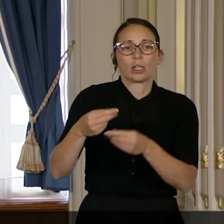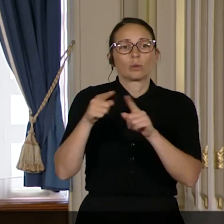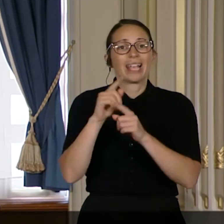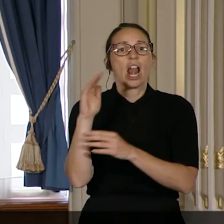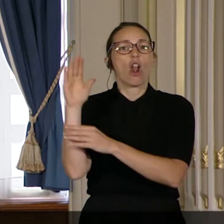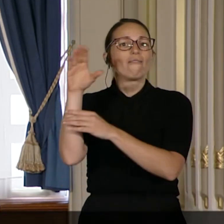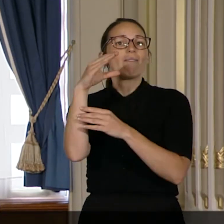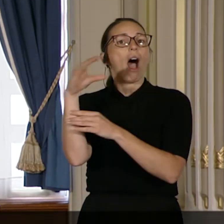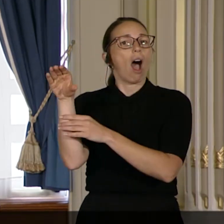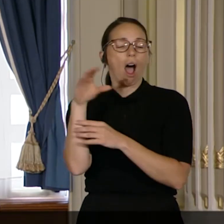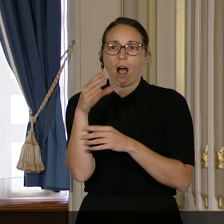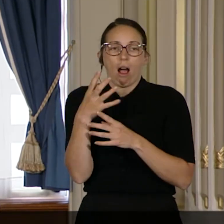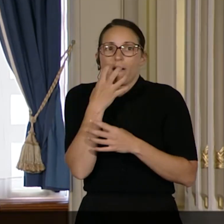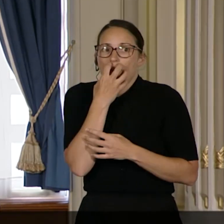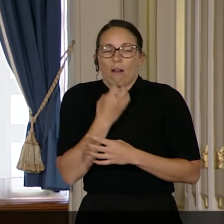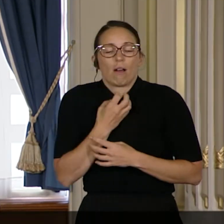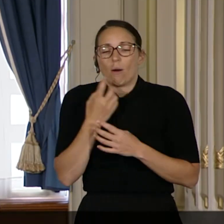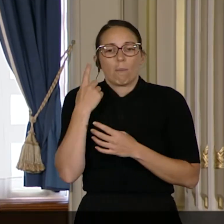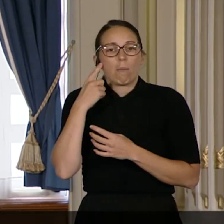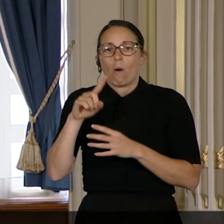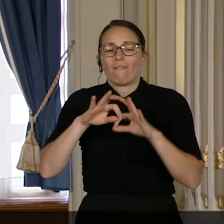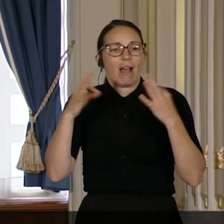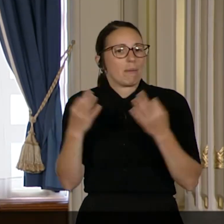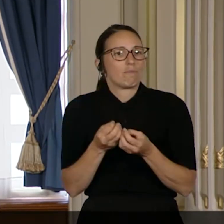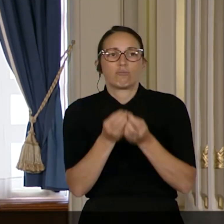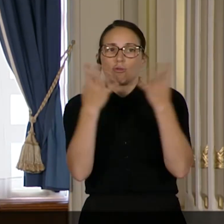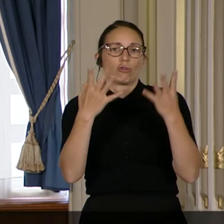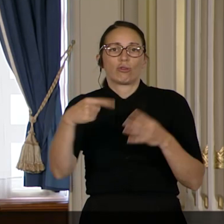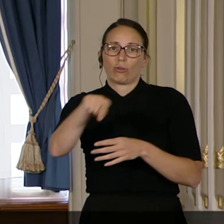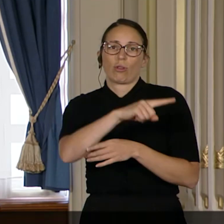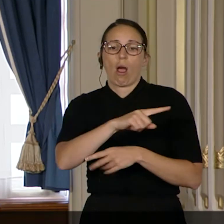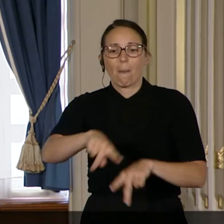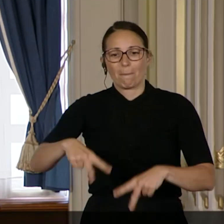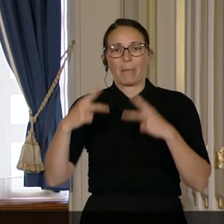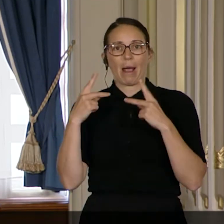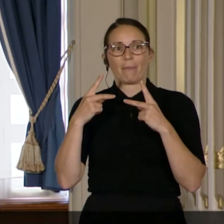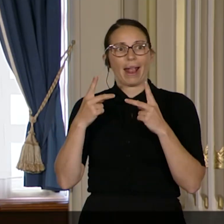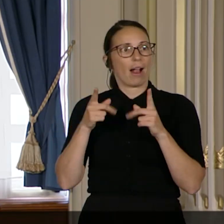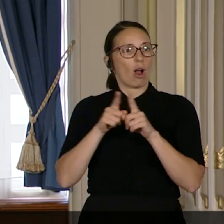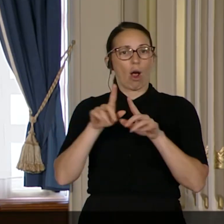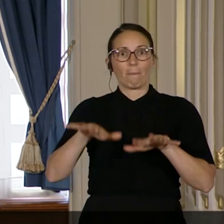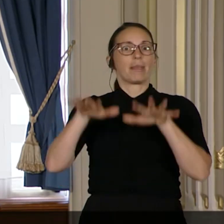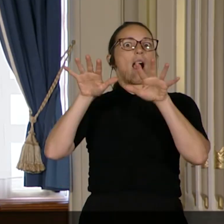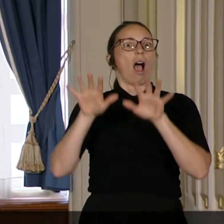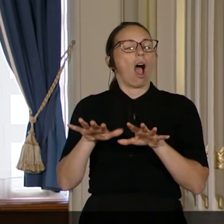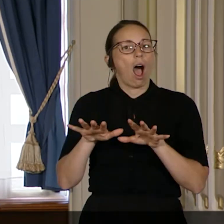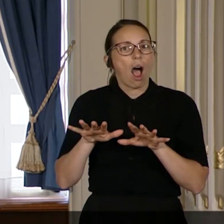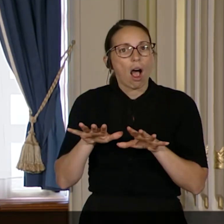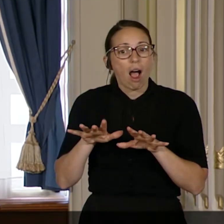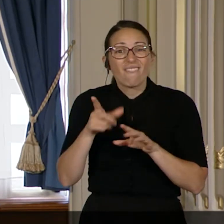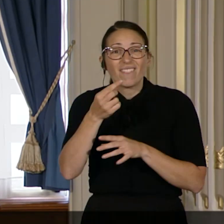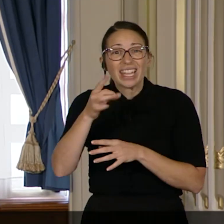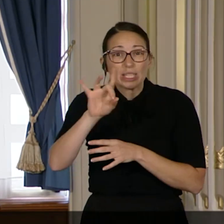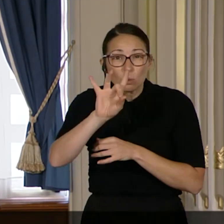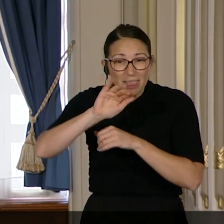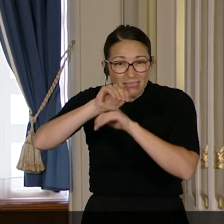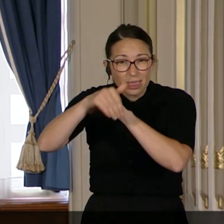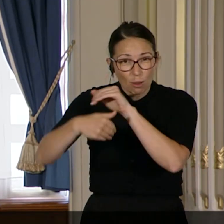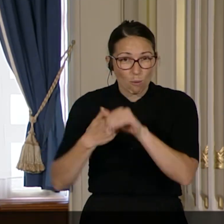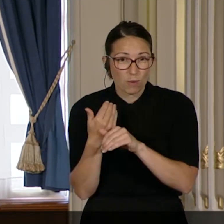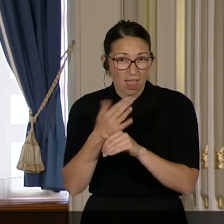4 est une valeur inestimable pour des centaines de familles. Ils nous permettent, un miracle, d'avoir 28 nuits